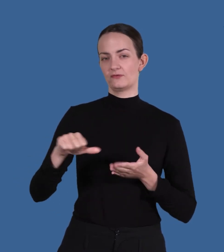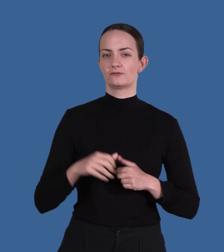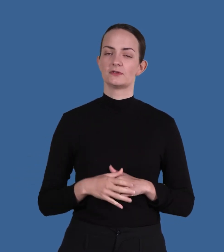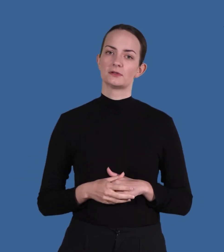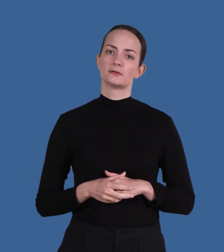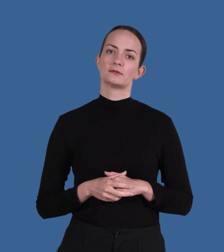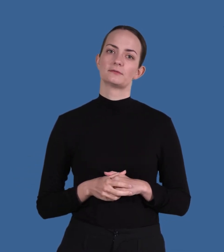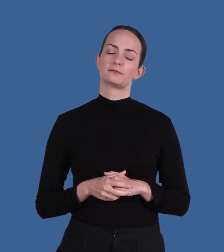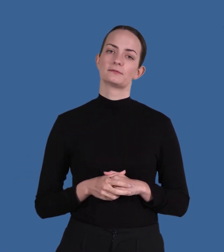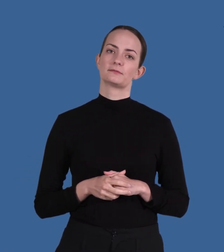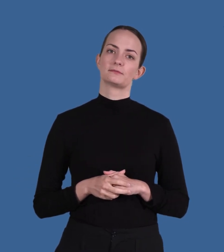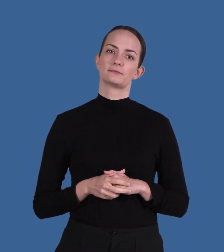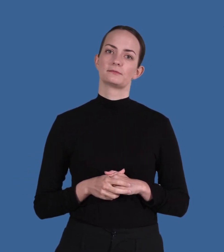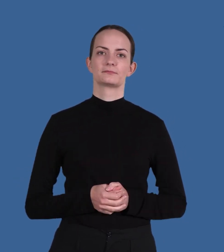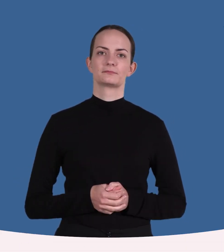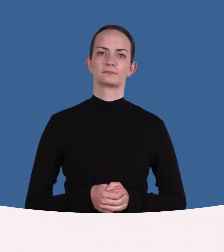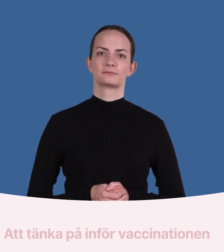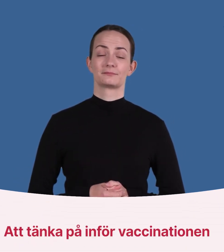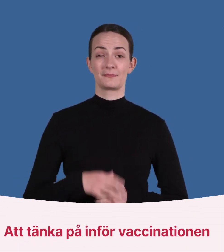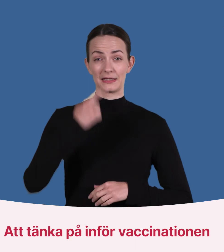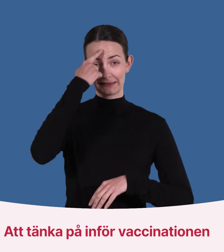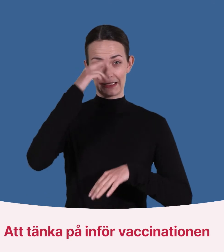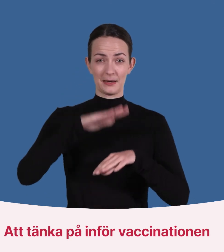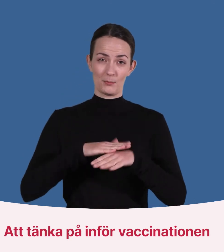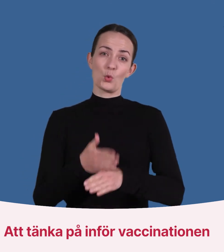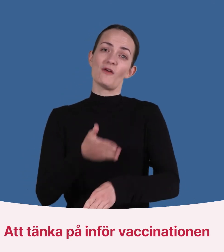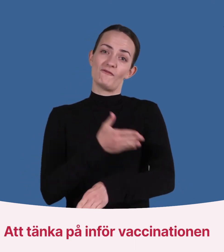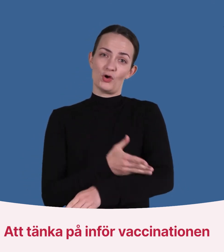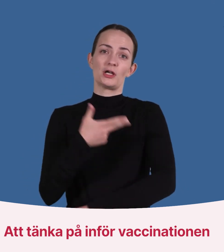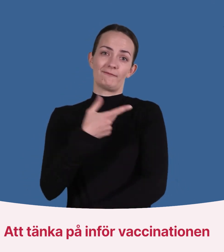kronor Att tänka på inför vaccinationen